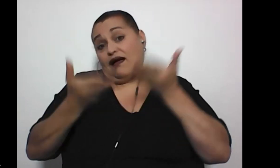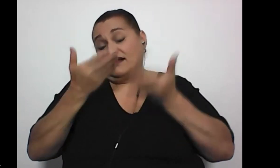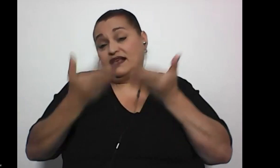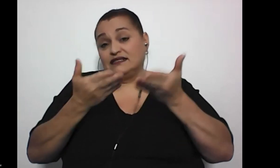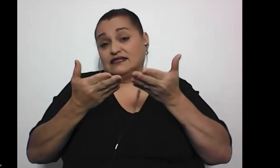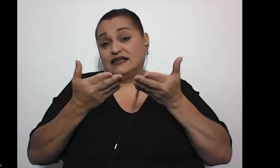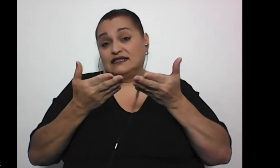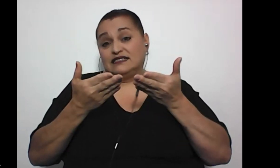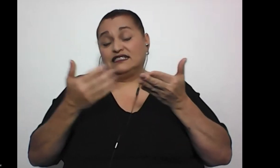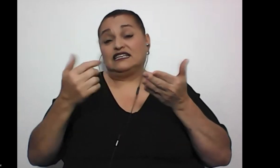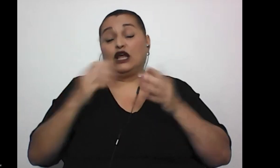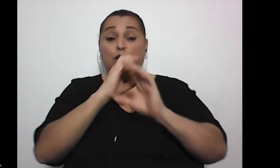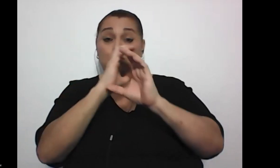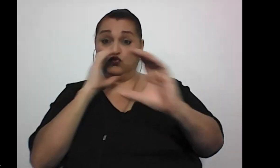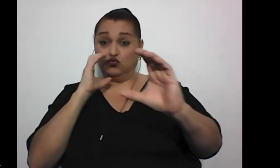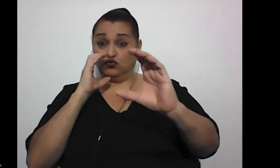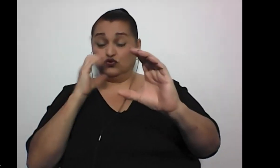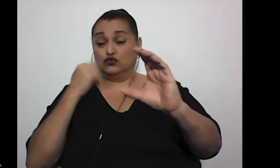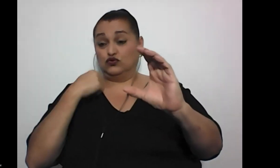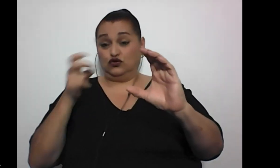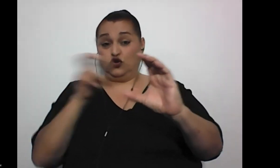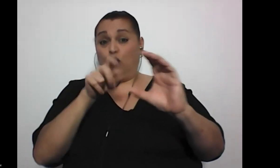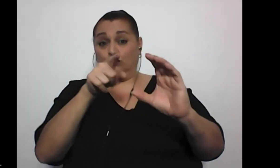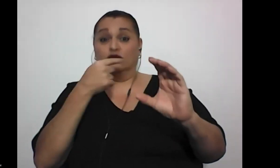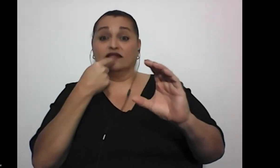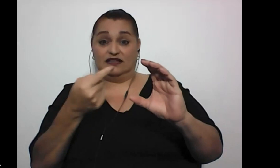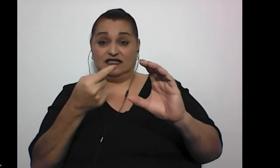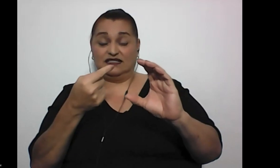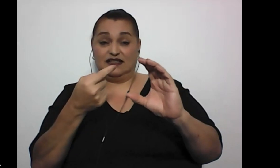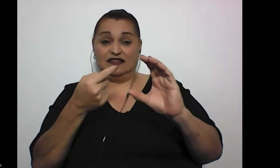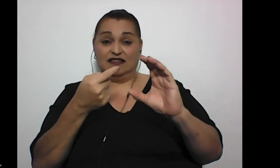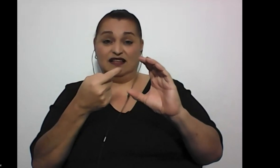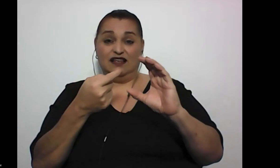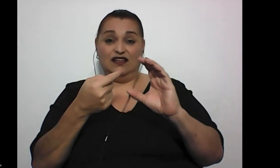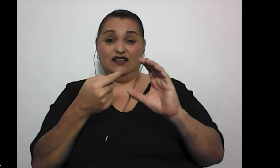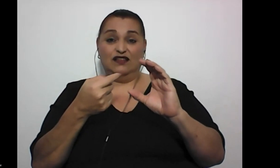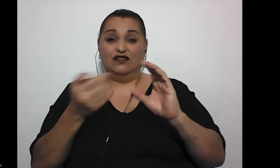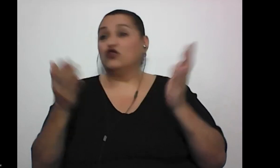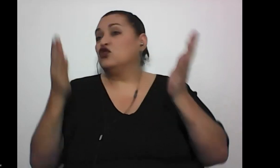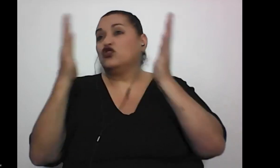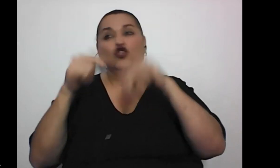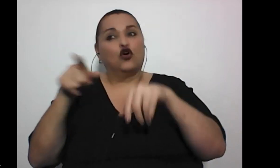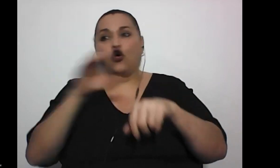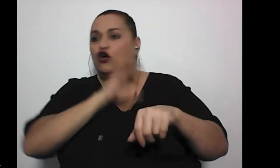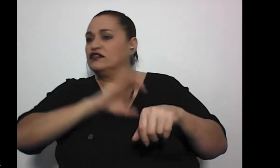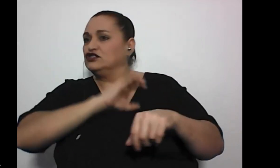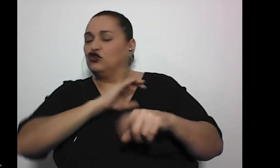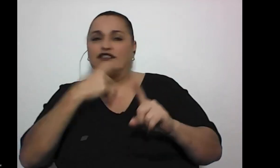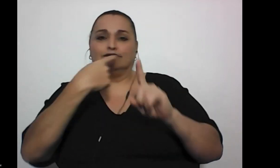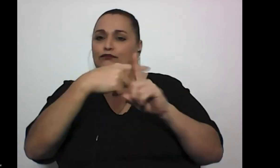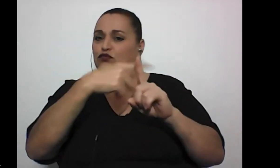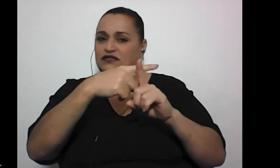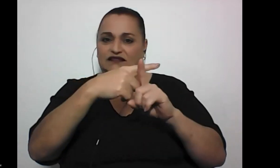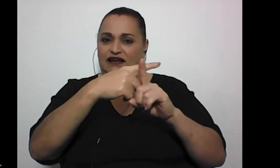no sé, los autobuses, como usted lo mencionaba, ¿verdad? no están en las condiciones óptimas, ¿verdad?